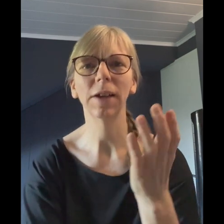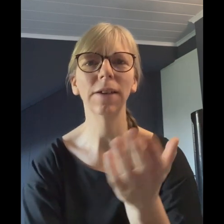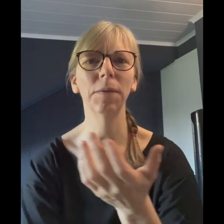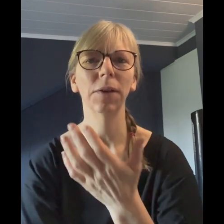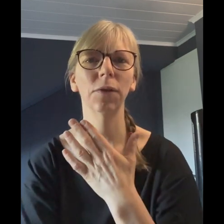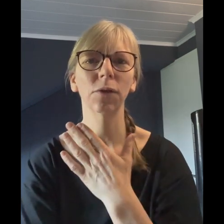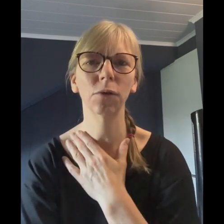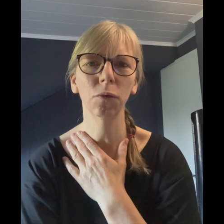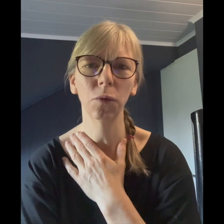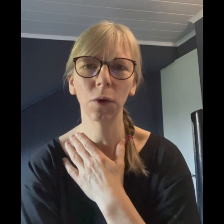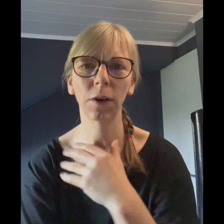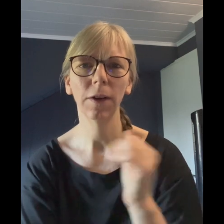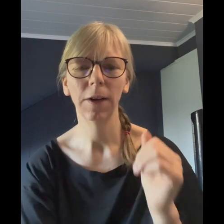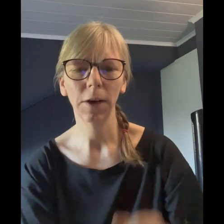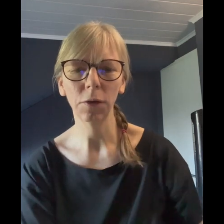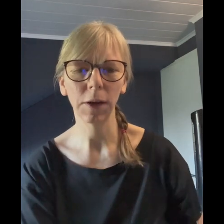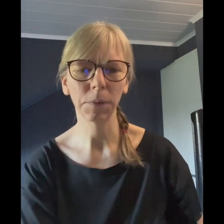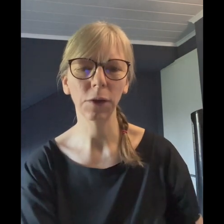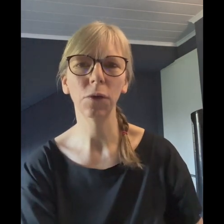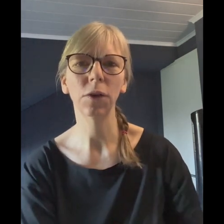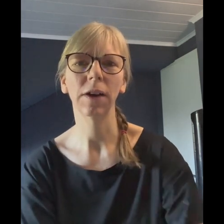ganz lieben Dank fürs Zuhören. Und habt einen schönen Tag.